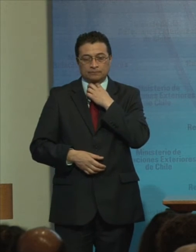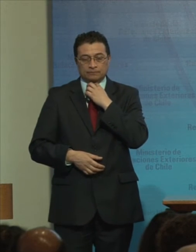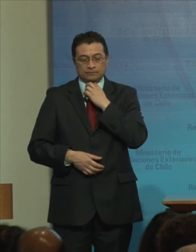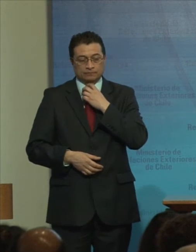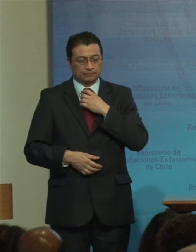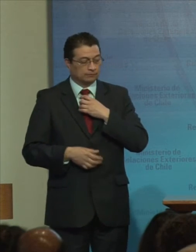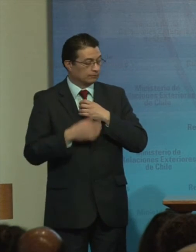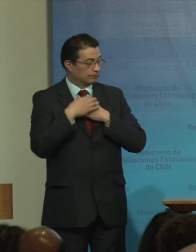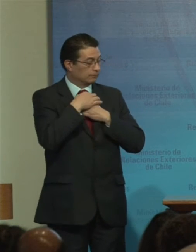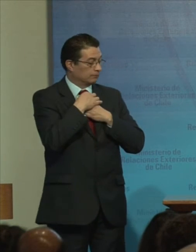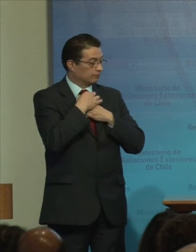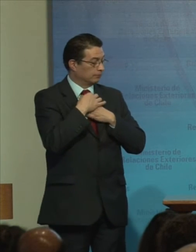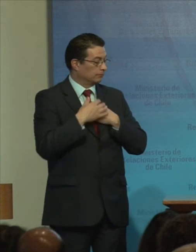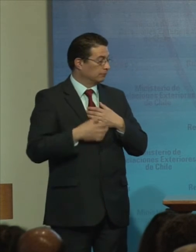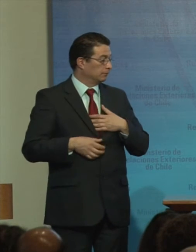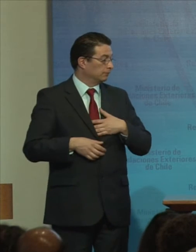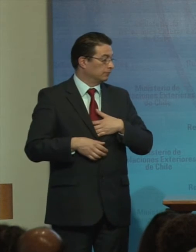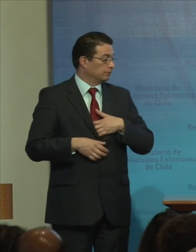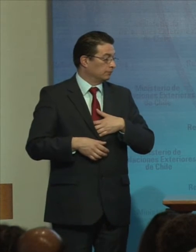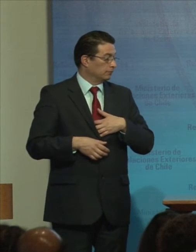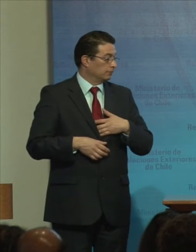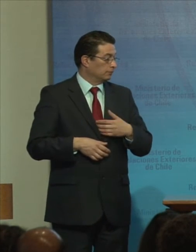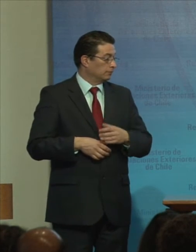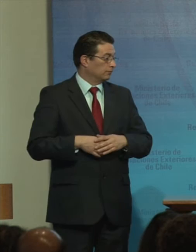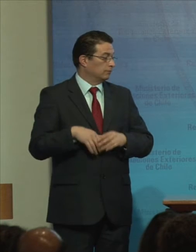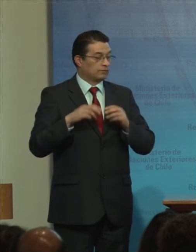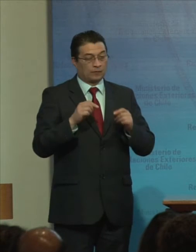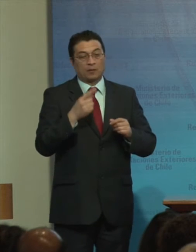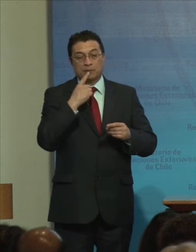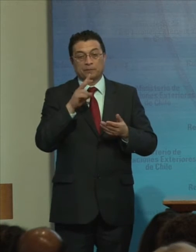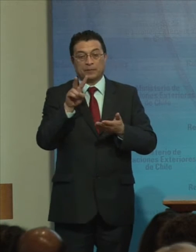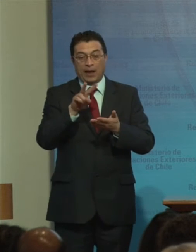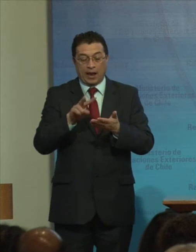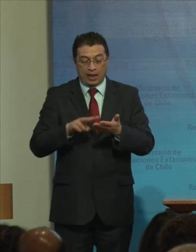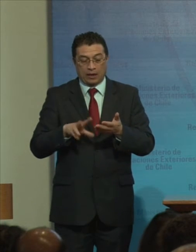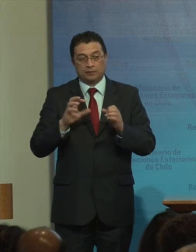Voy a leer Para tratar De